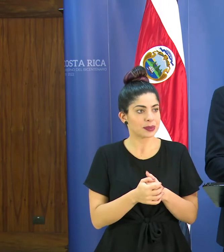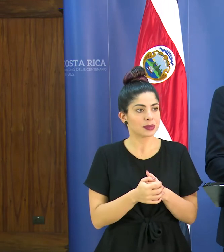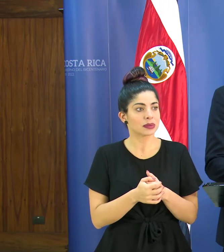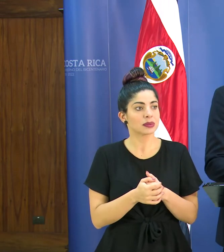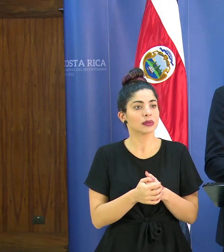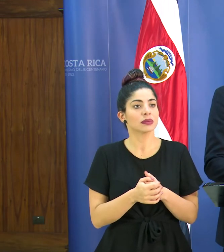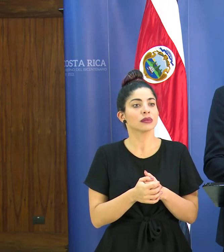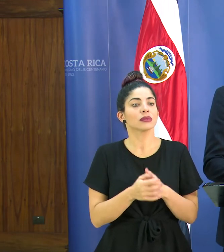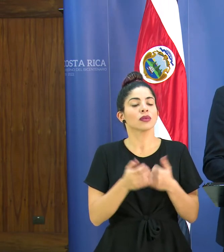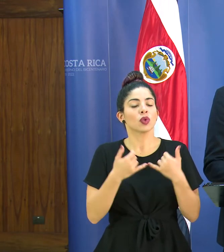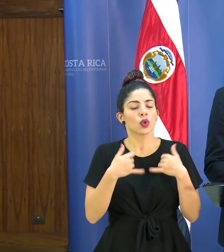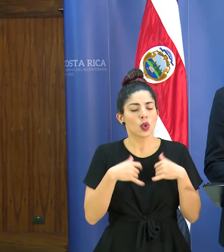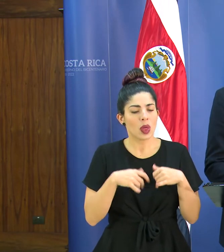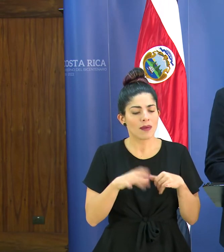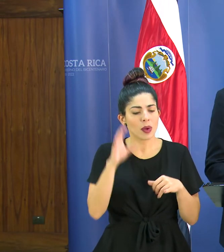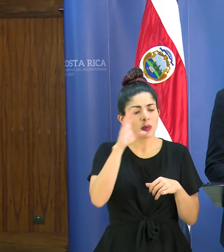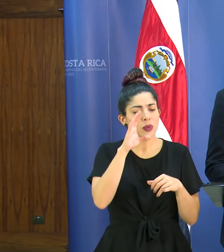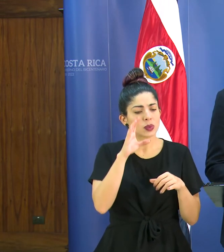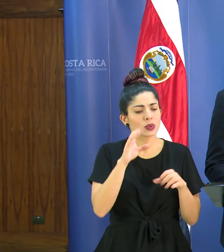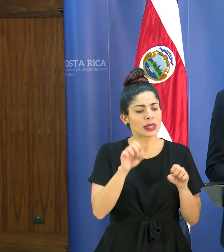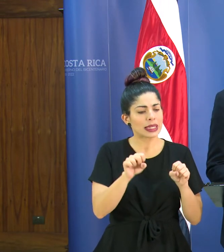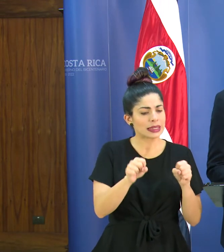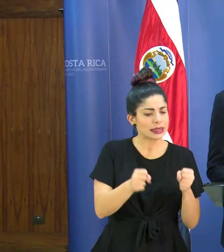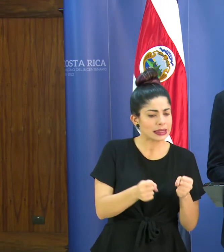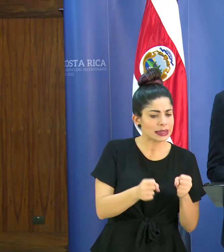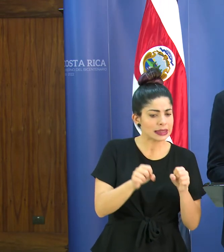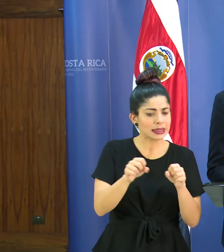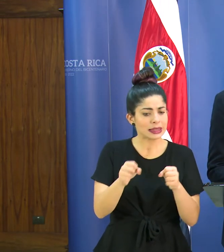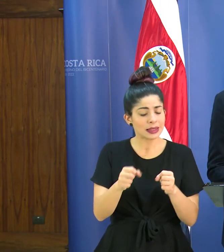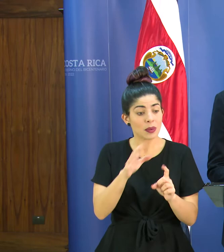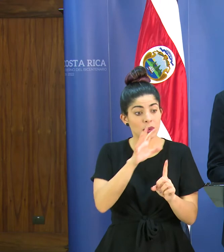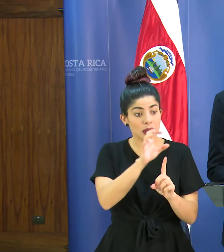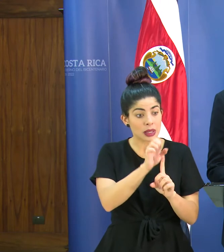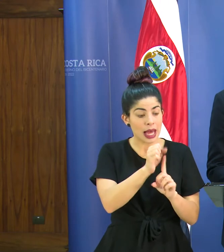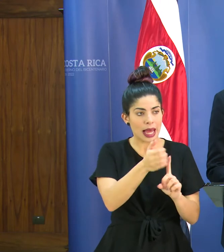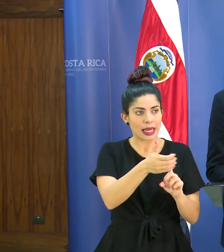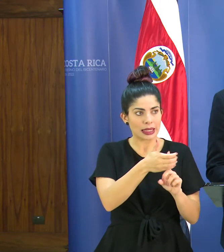seguimos haciendo las contenciones de los casos que detectamos